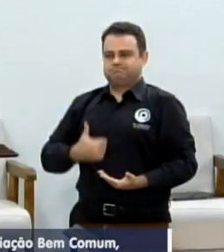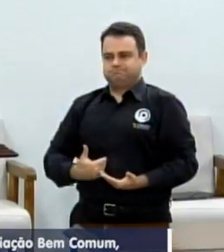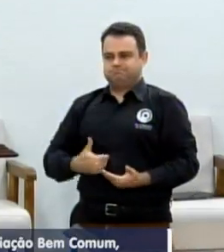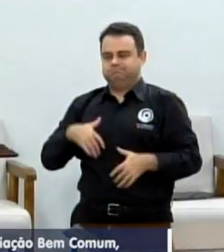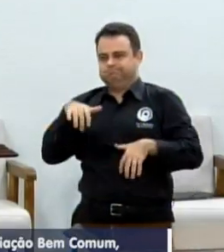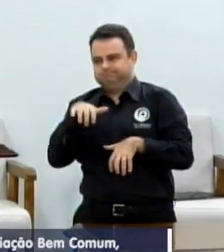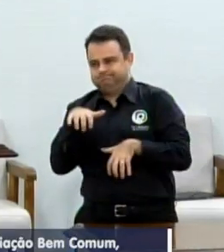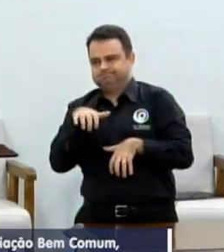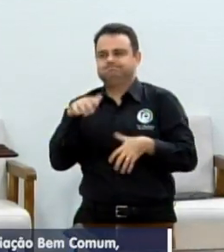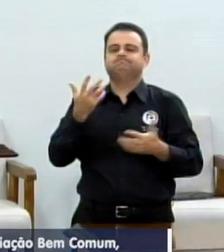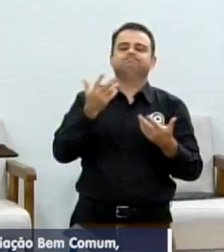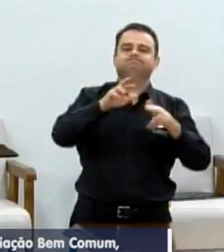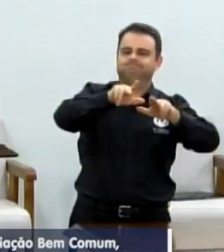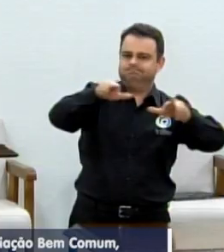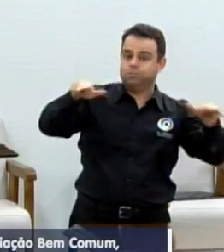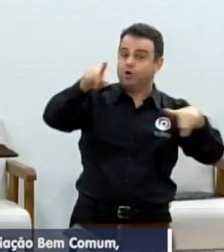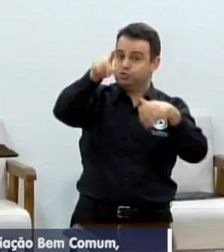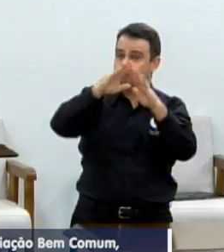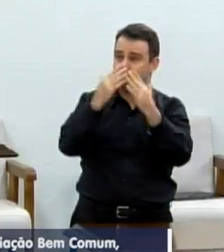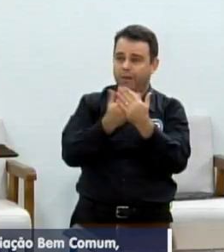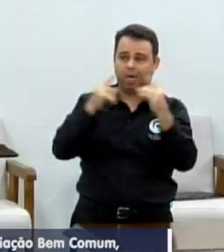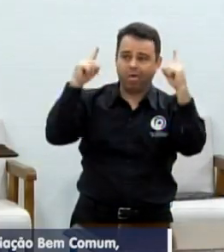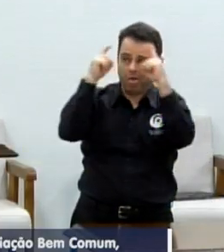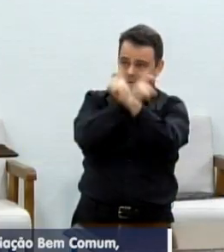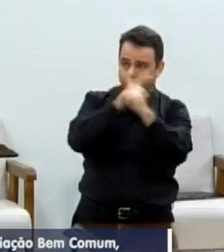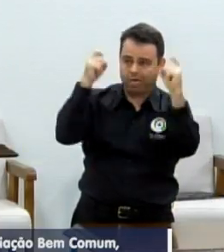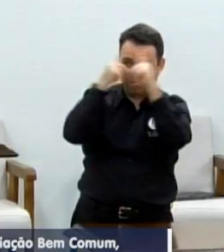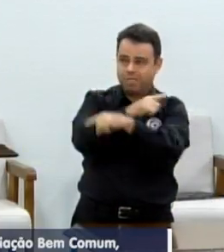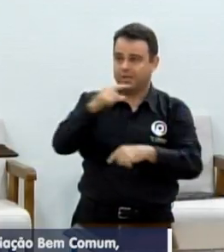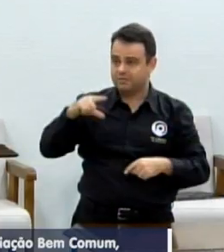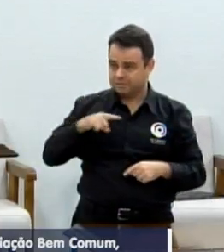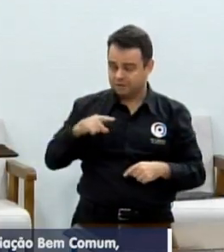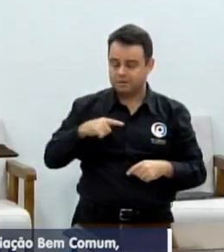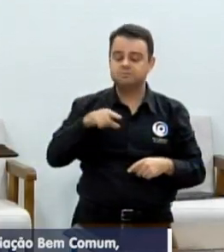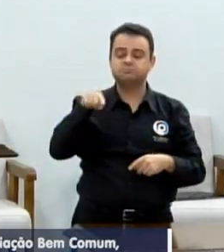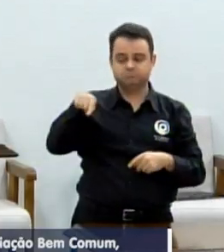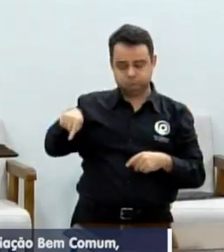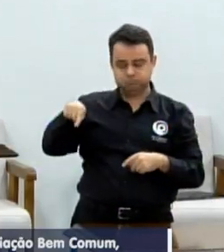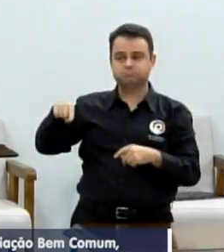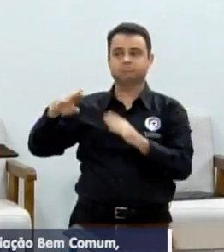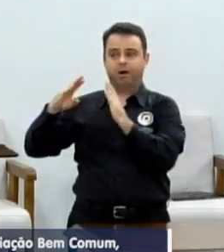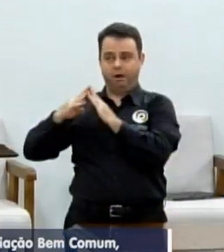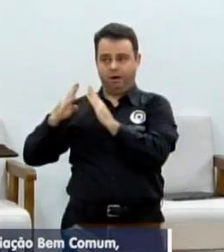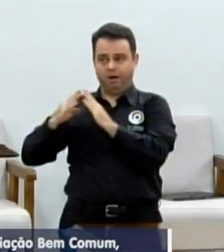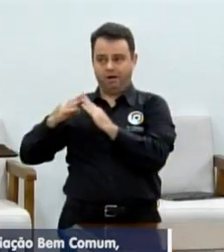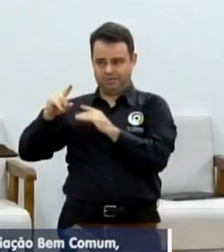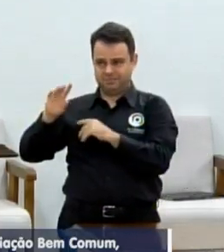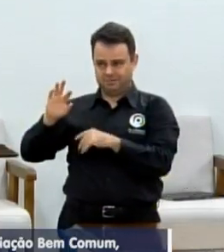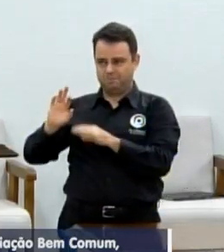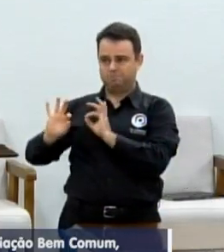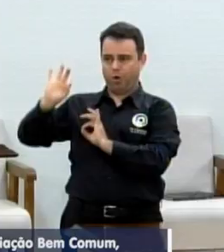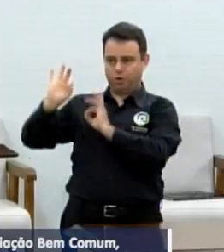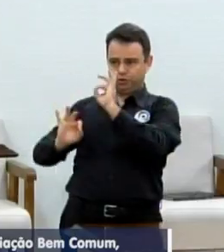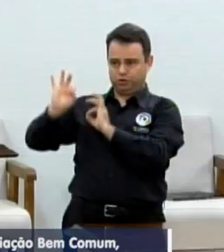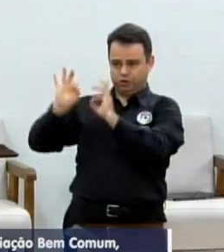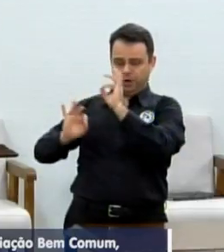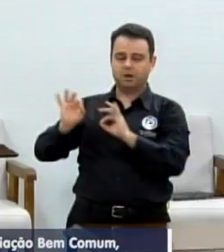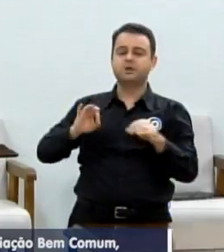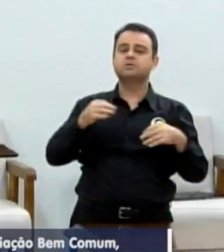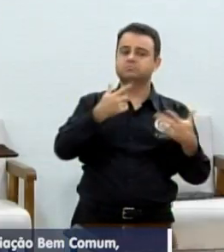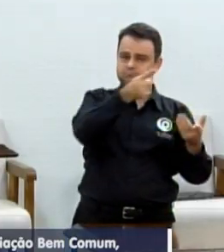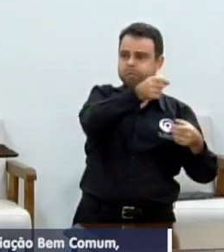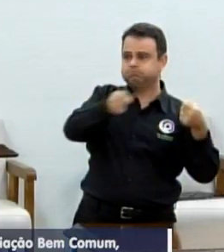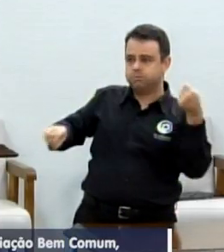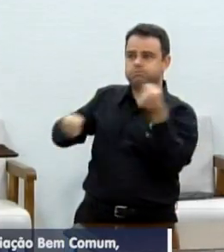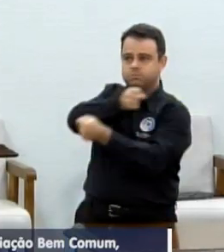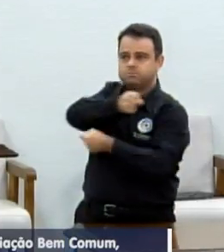têm dificuldade na inclusão escolar, elas são encaminhadas até o projeto, onde o trabalho de pedagogas,